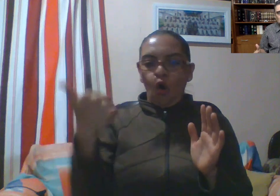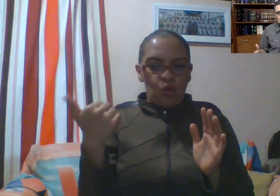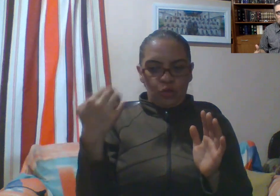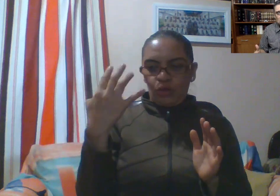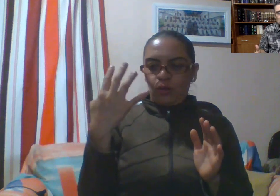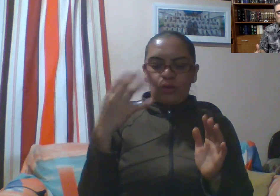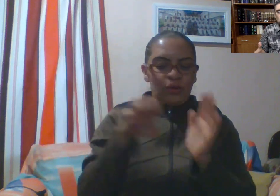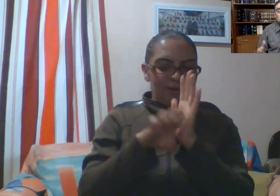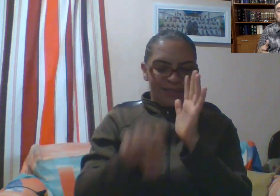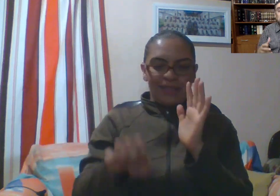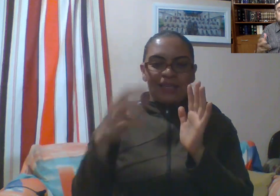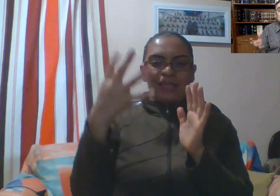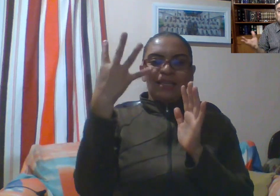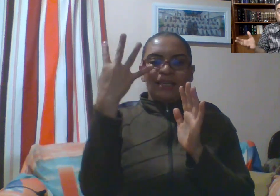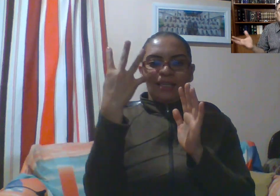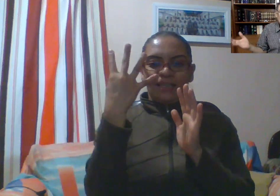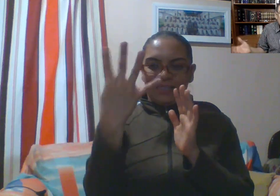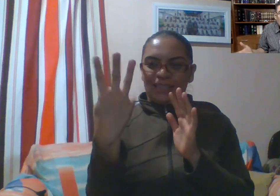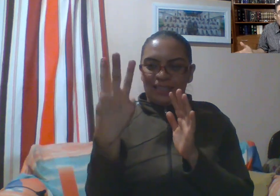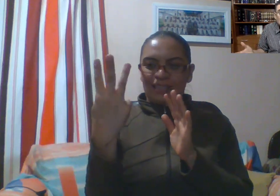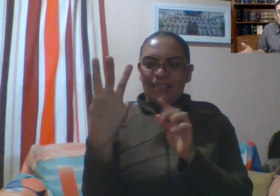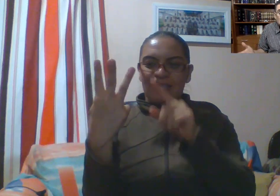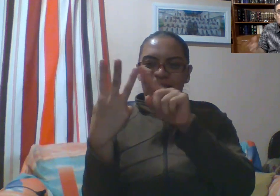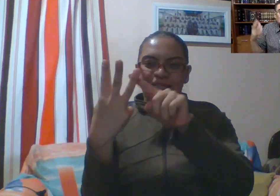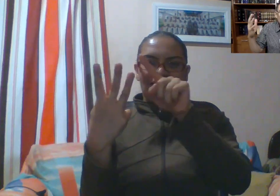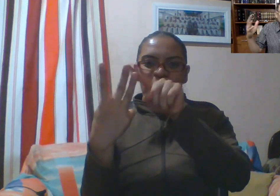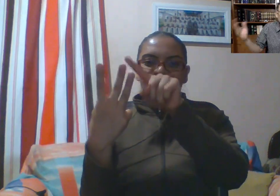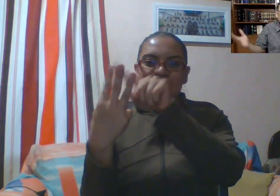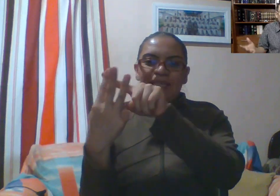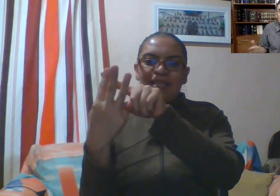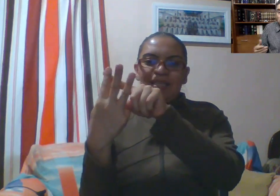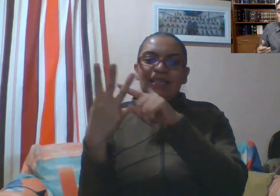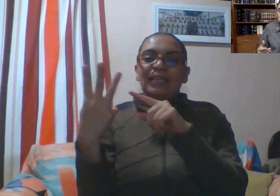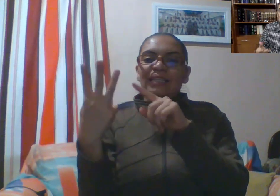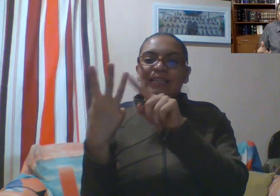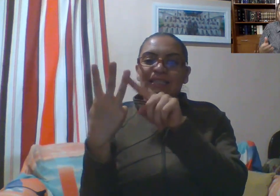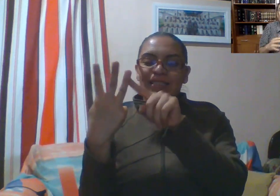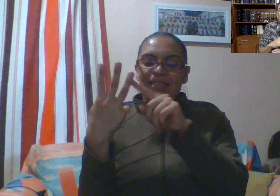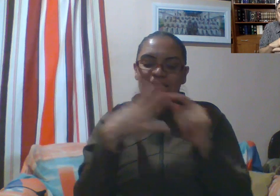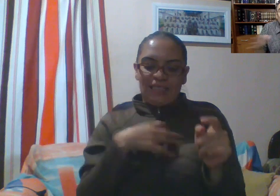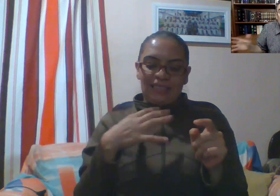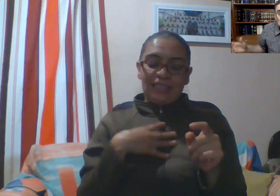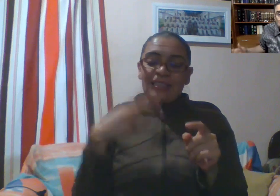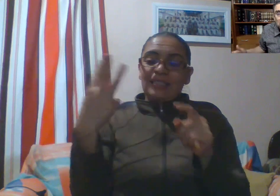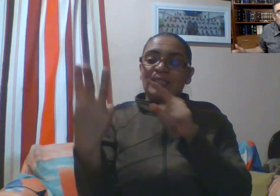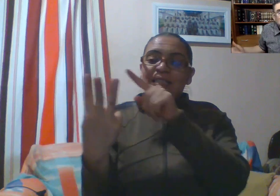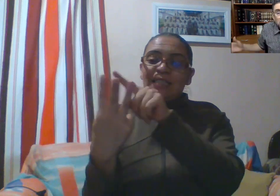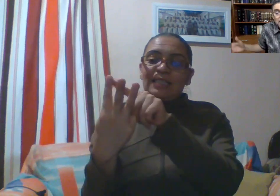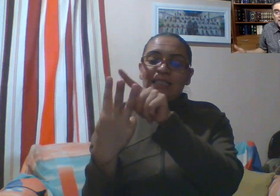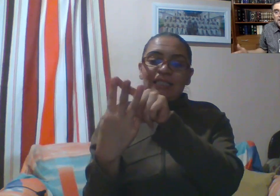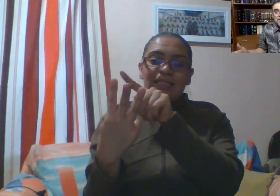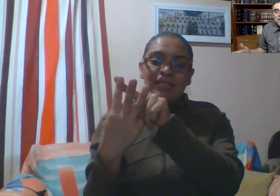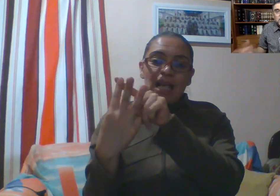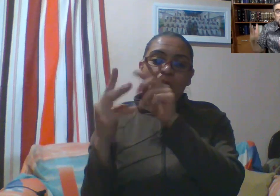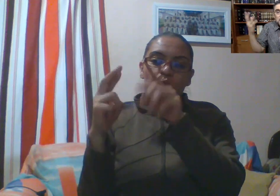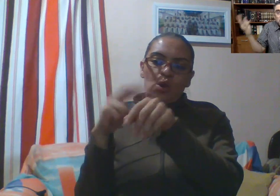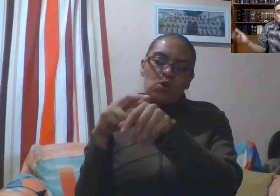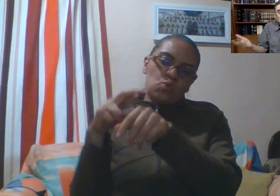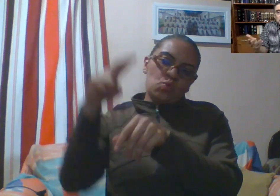Si no, se dice que cuando hay, digamos, tres hijos, el mayor por mayor, el menor por menor, pero el del medio no es nadie, no es nada. No es ni mayor, no es ni